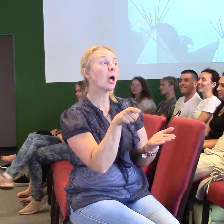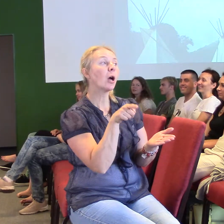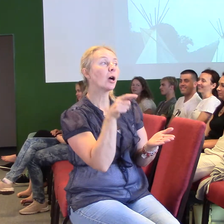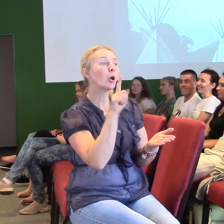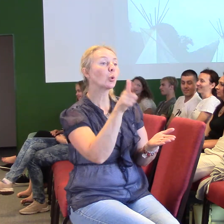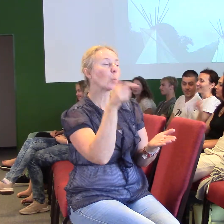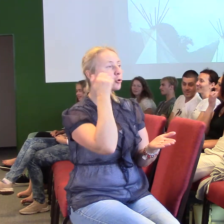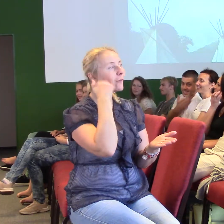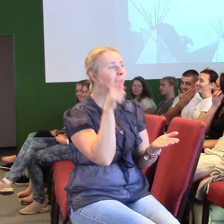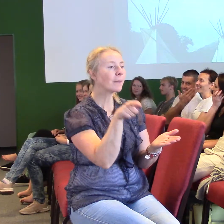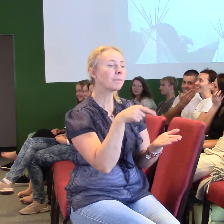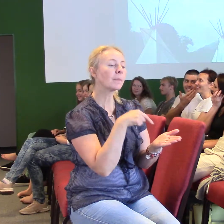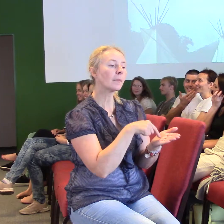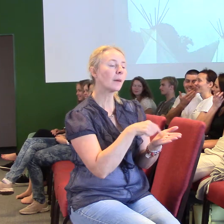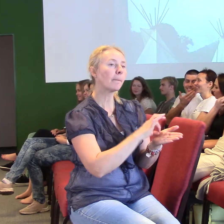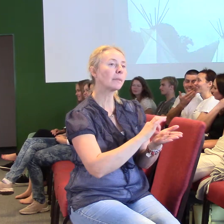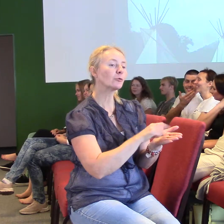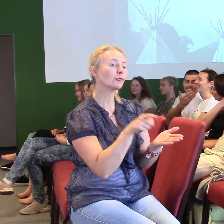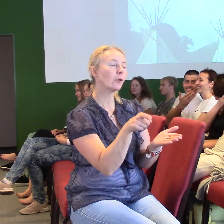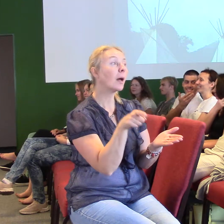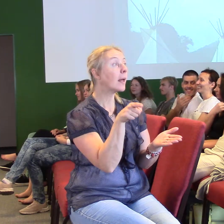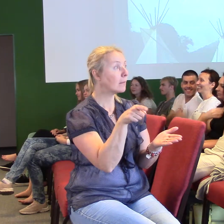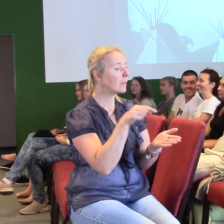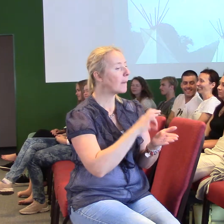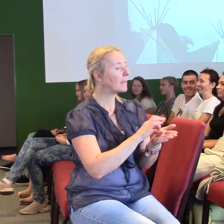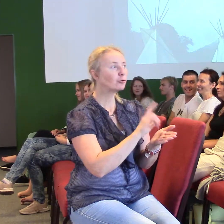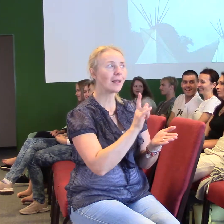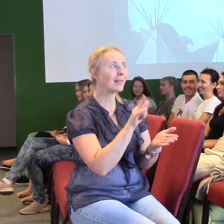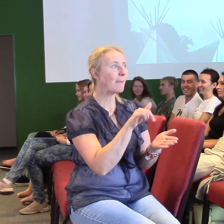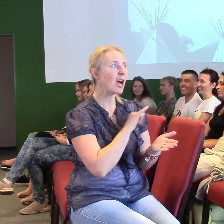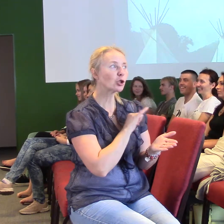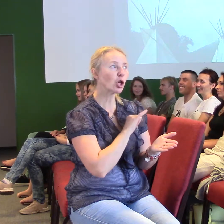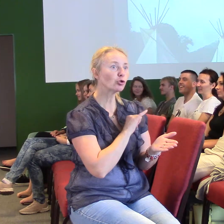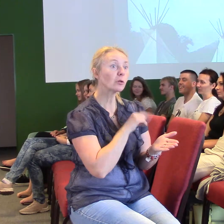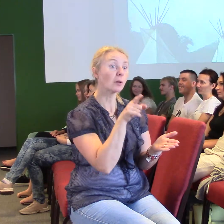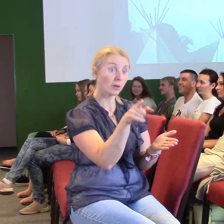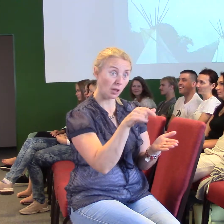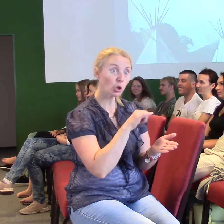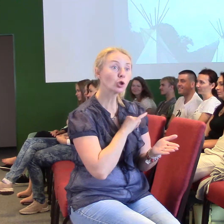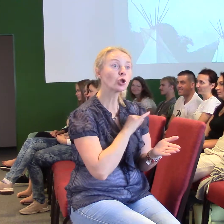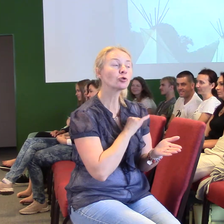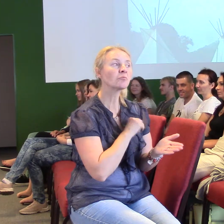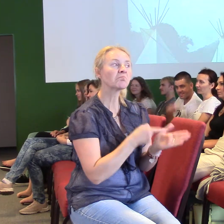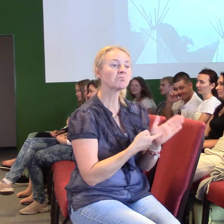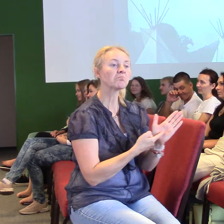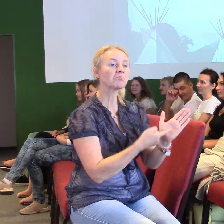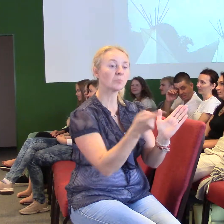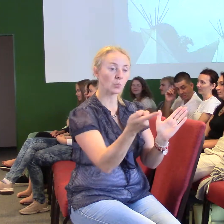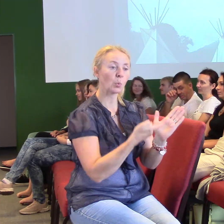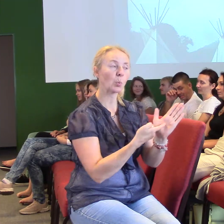že nemám hřešit, že? A ty hřešíš, že? Tady je to napsané. A používám tu Bibli jako ten meč proti druhému